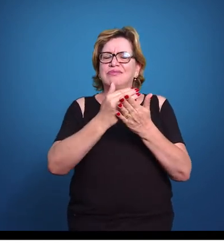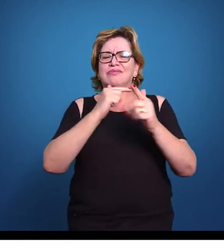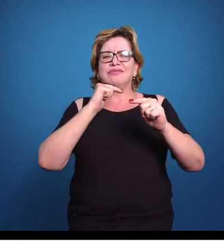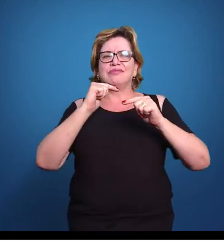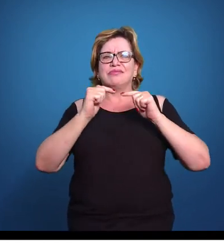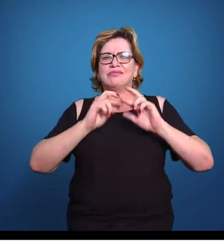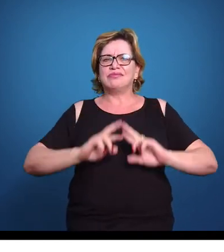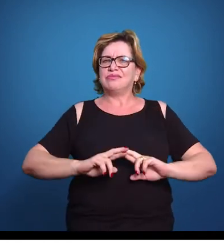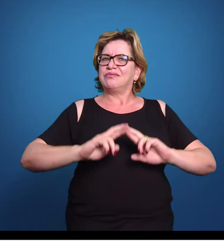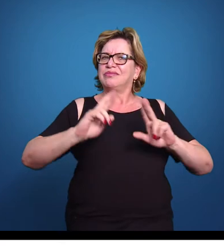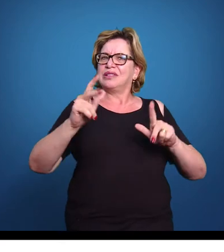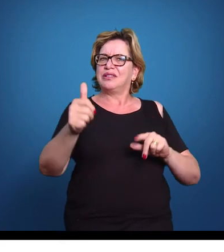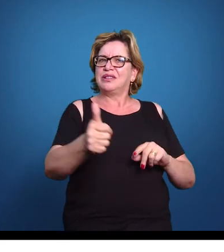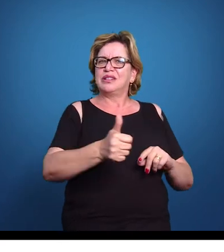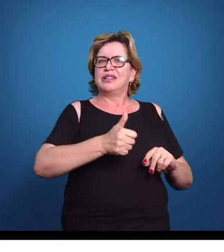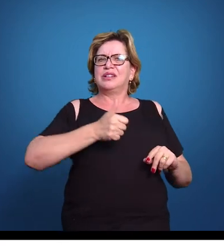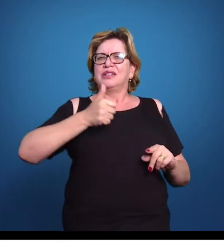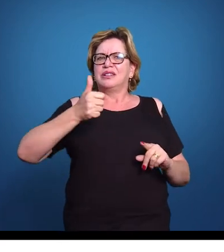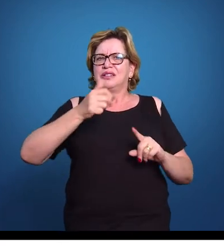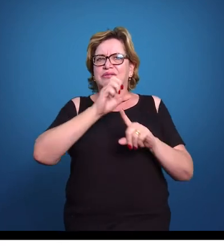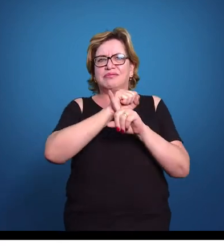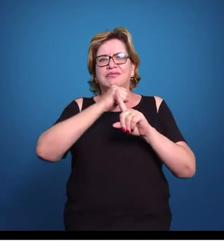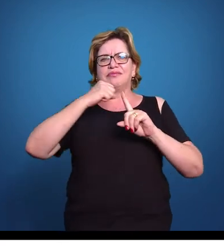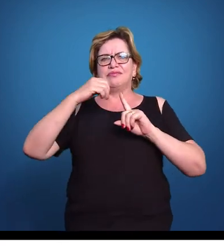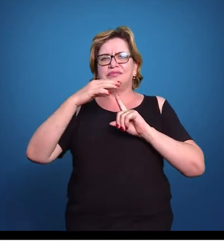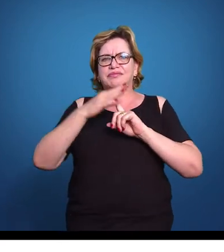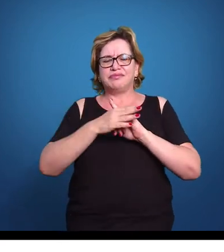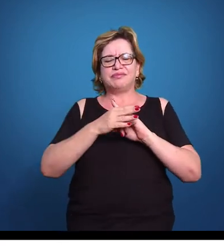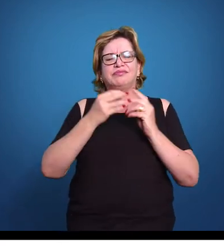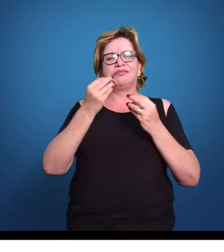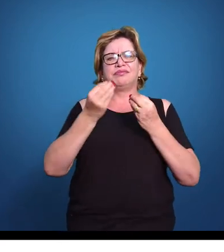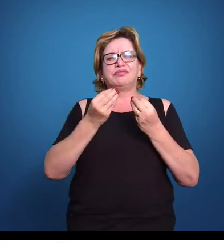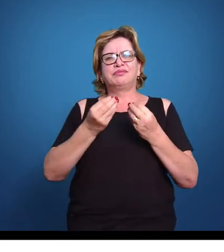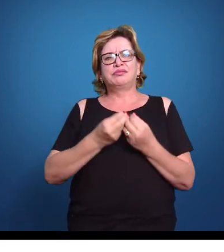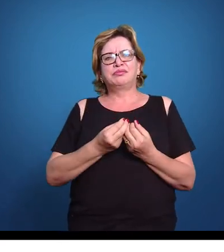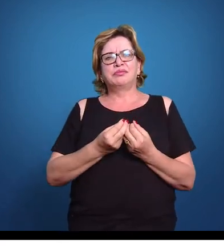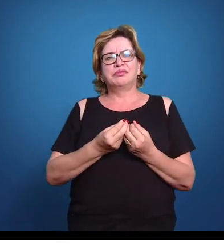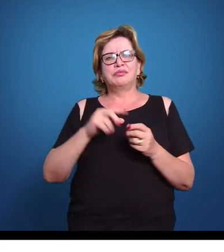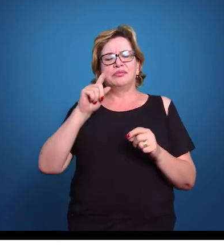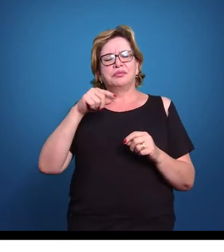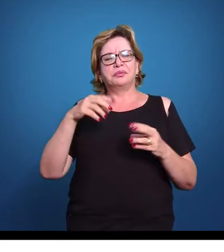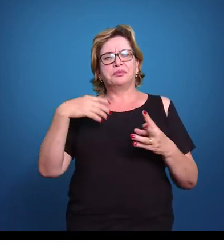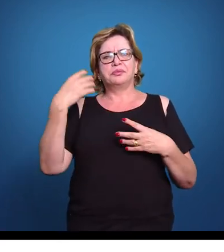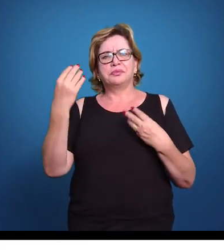melhorem as condições da sociedade. Essa é uma das